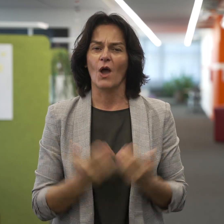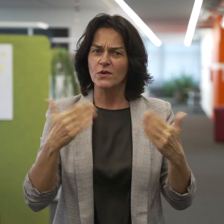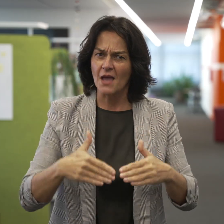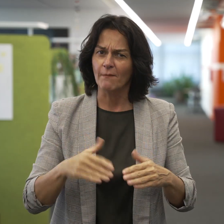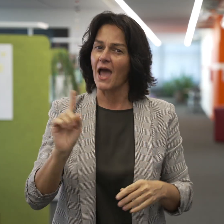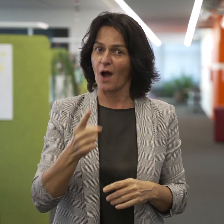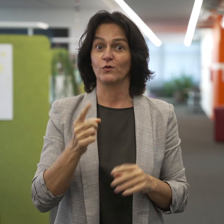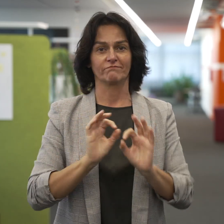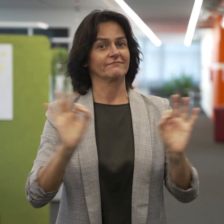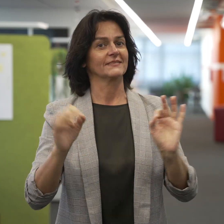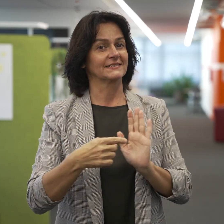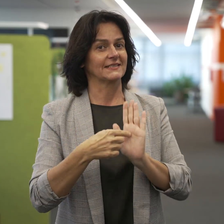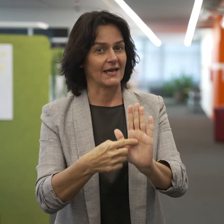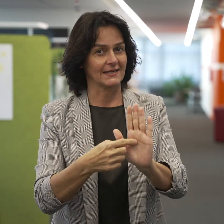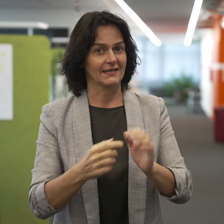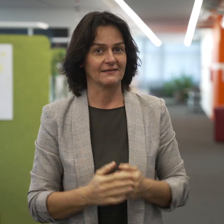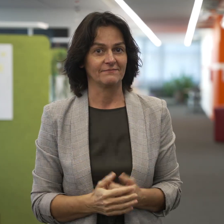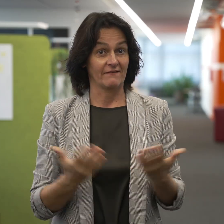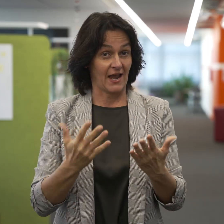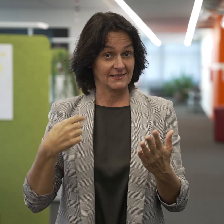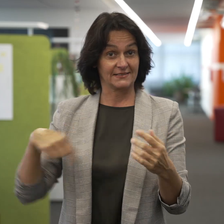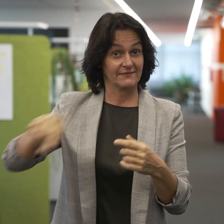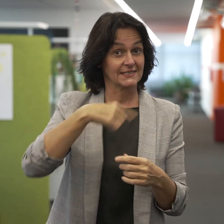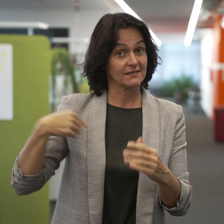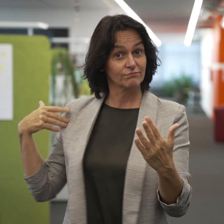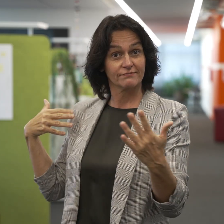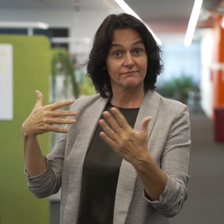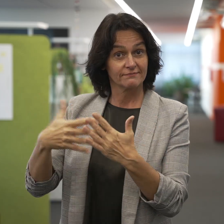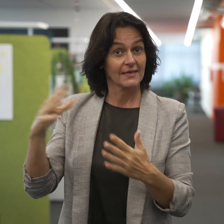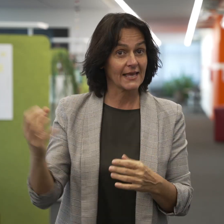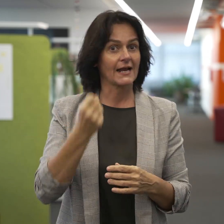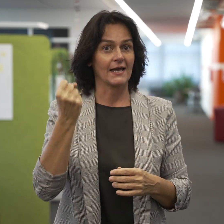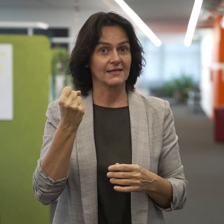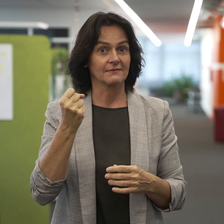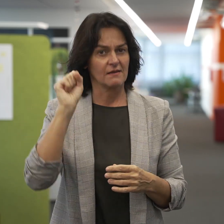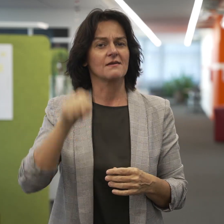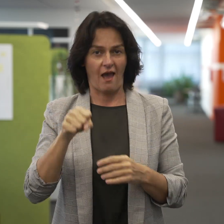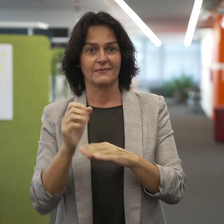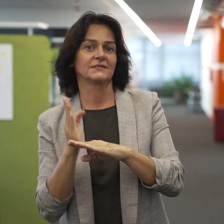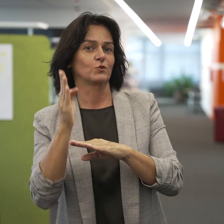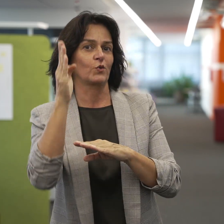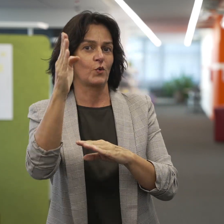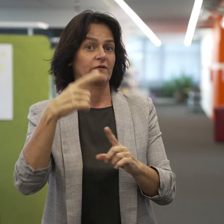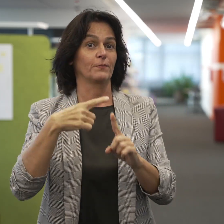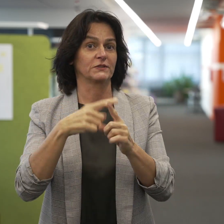Heute Abend ist ein gutes Zeichen. Was wir in der Vergangenheit erreicht haben, wird sich in der Zukunft positiv auswirken.